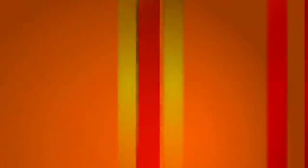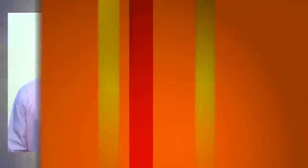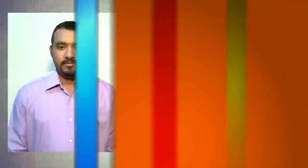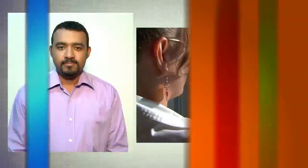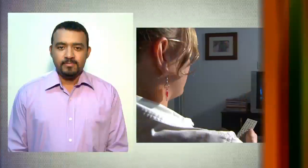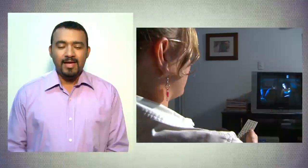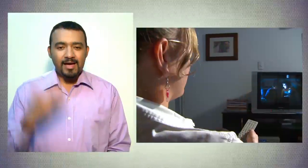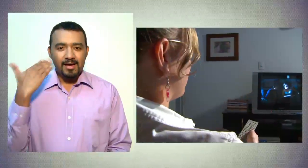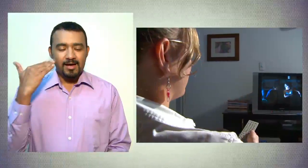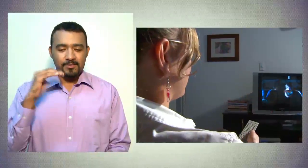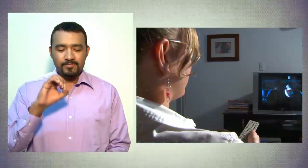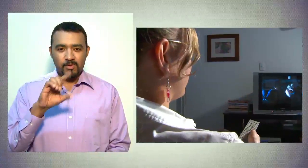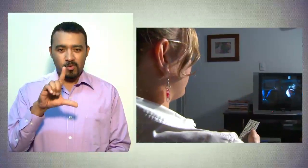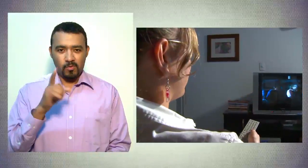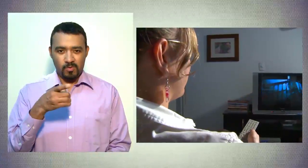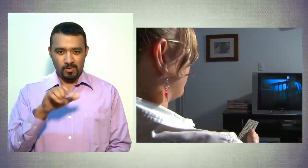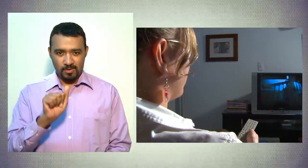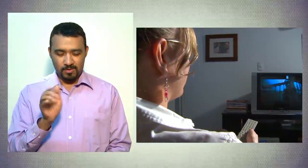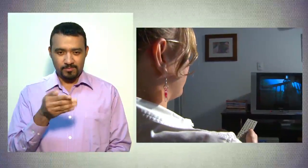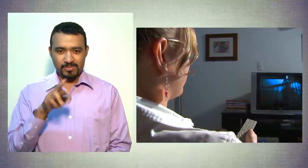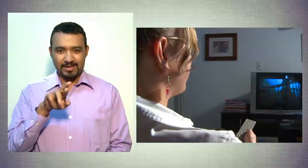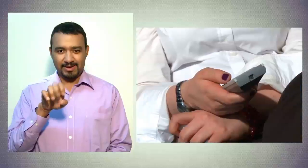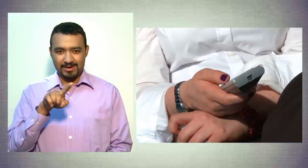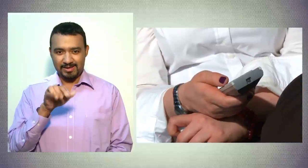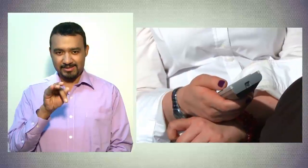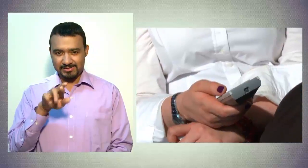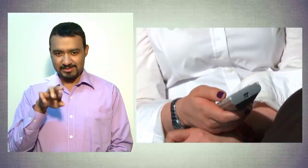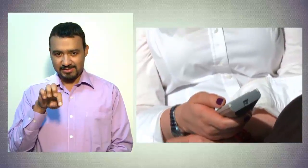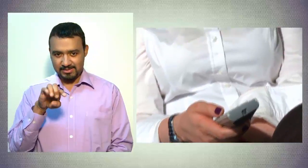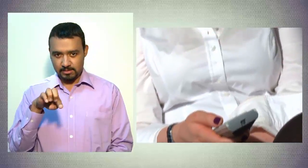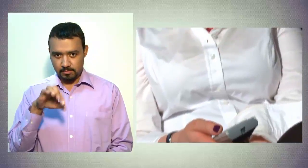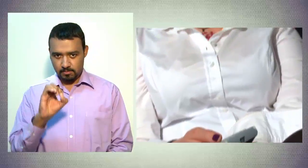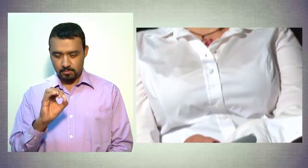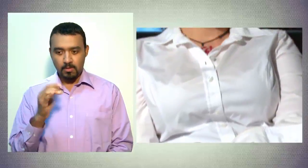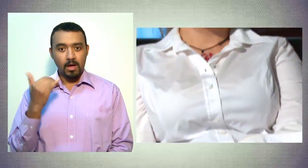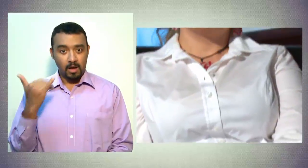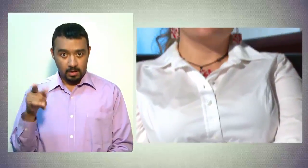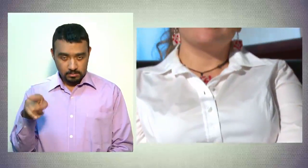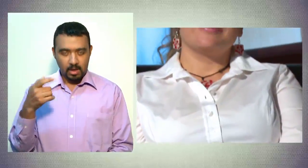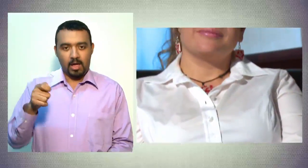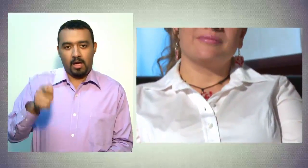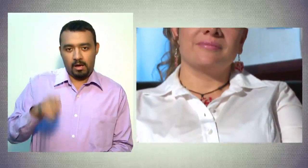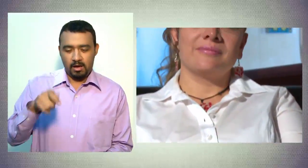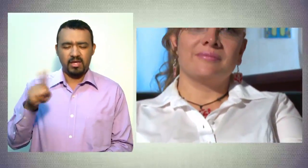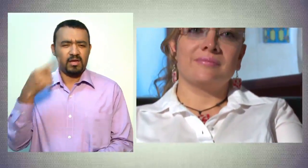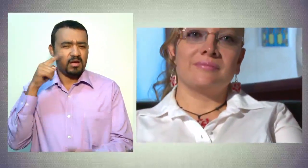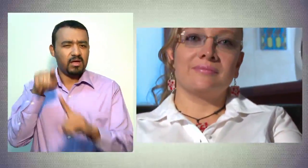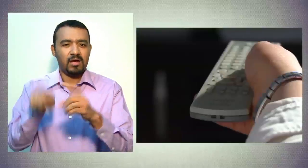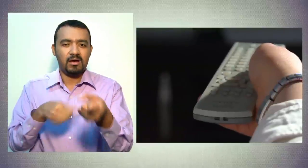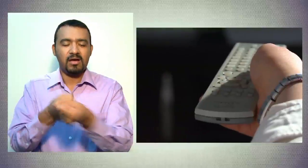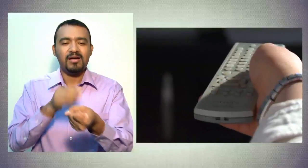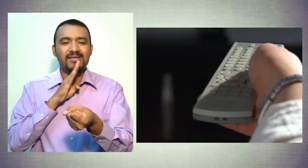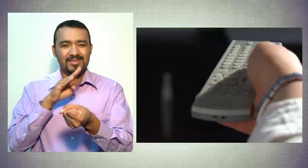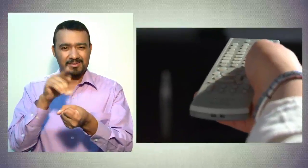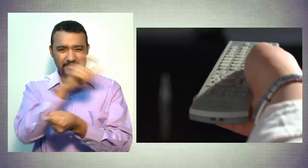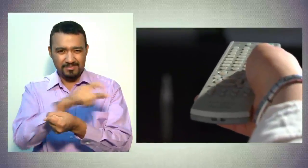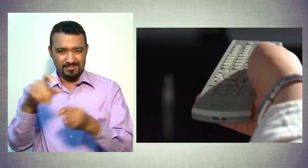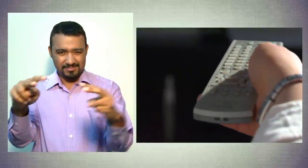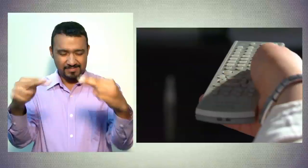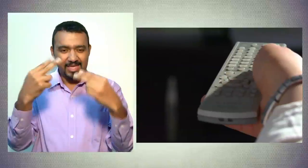Olga Restrepo abogada e integrante del Comité Defensor del Televidente de Teleantioquia, considera importante el empoderamiento de los derechos del